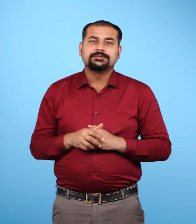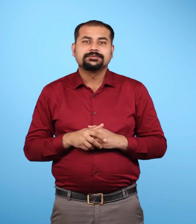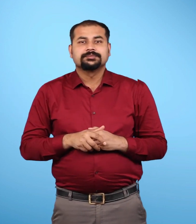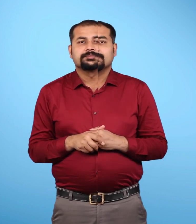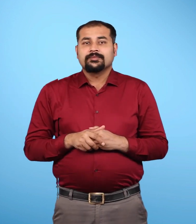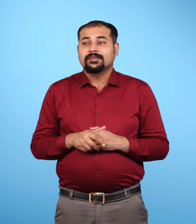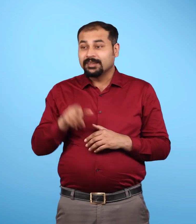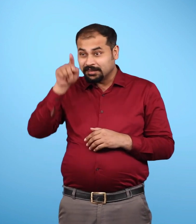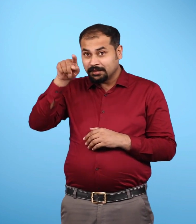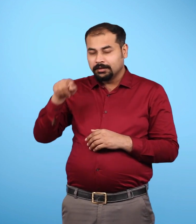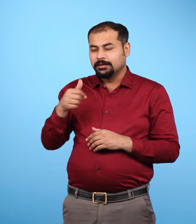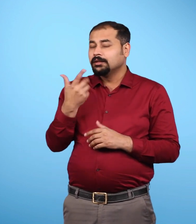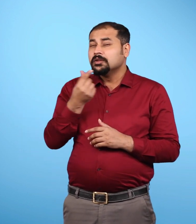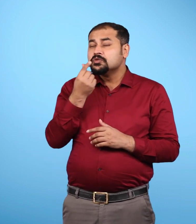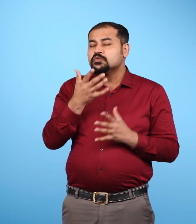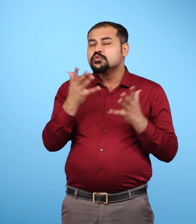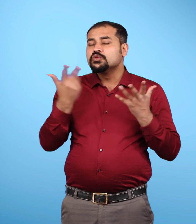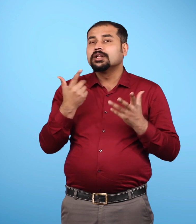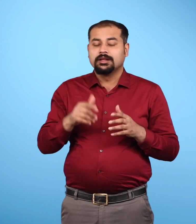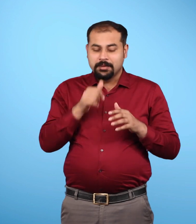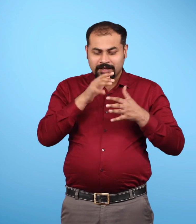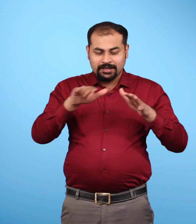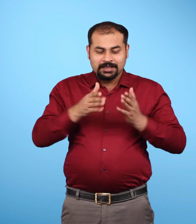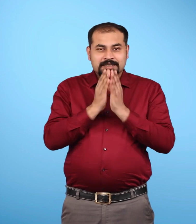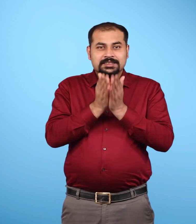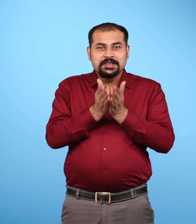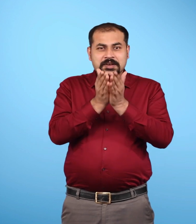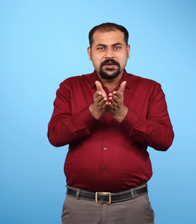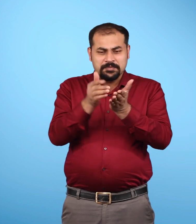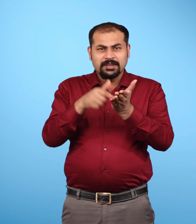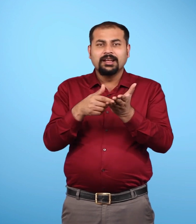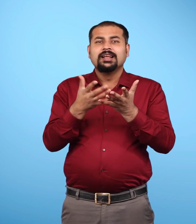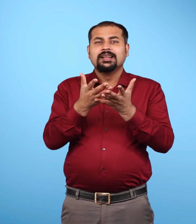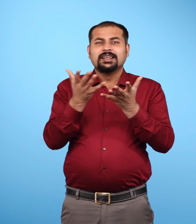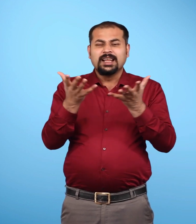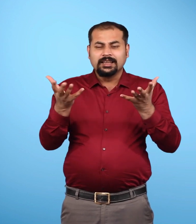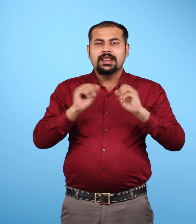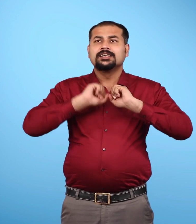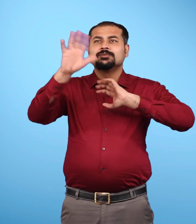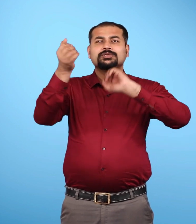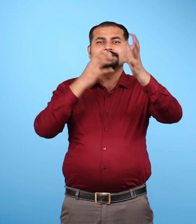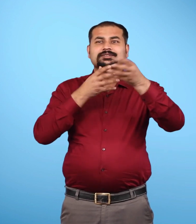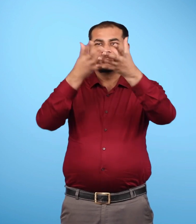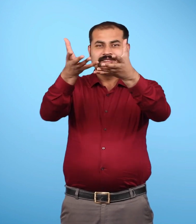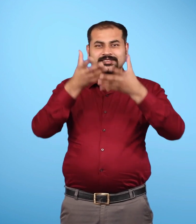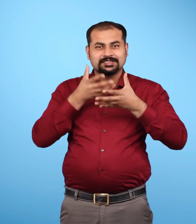यह अनियमित एवं दन्तुरित तट्रेखा प्राकृतिक पोताश्रयों एवं पत्तनों के लिए